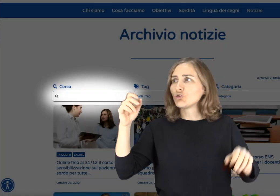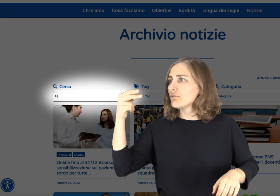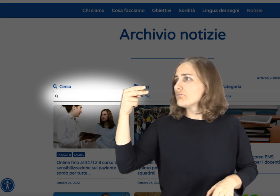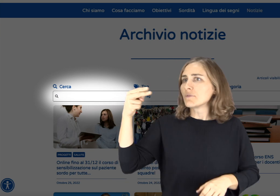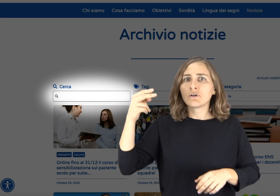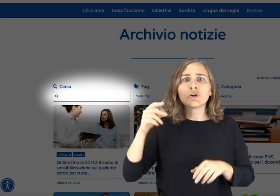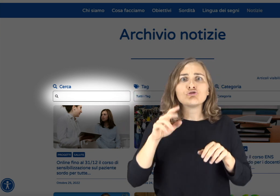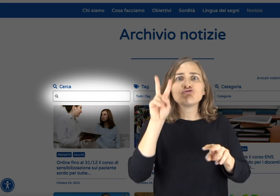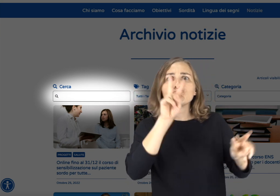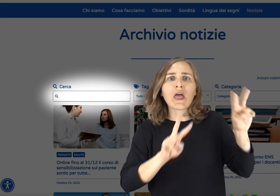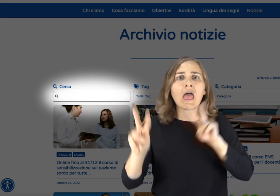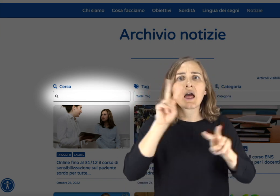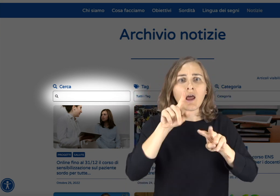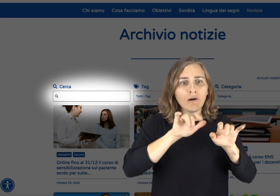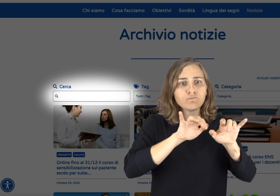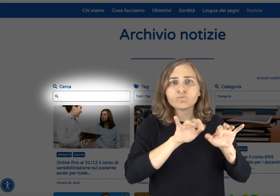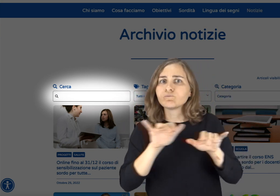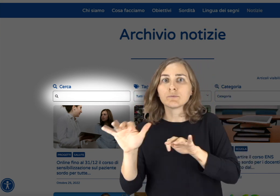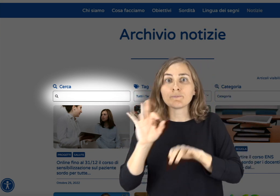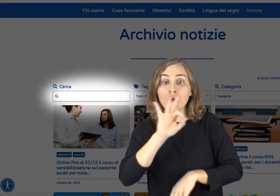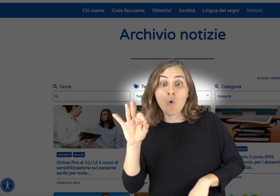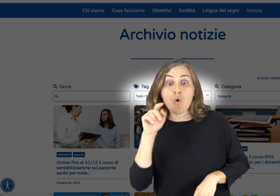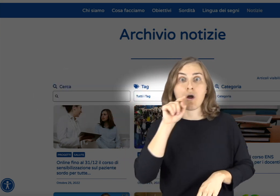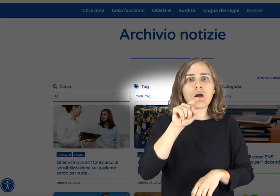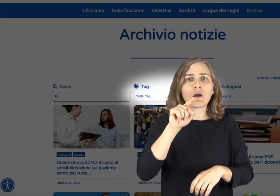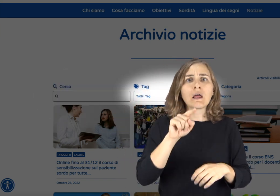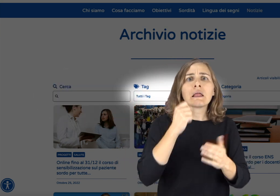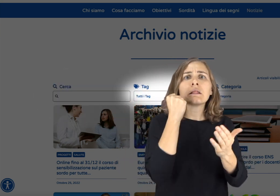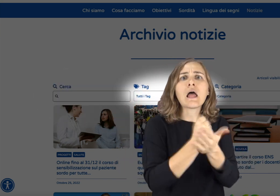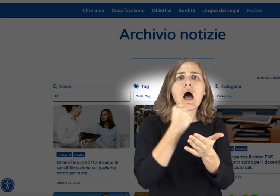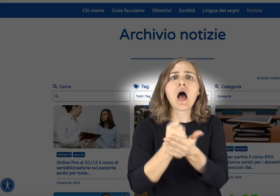Qui potrete cercare qualsiasi parola sfruttando il potenziato motore di ricerca.